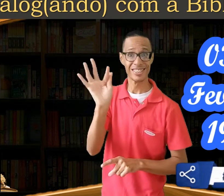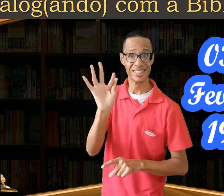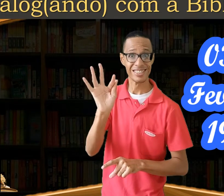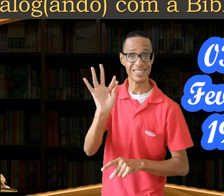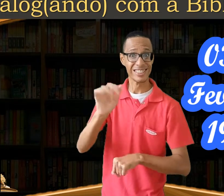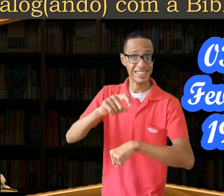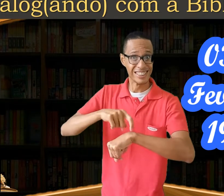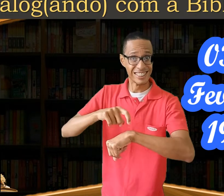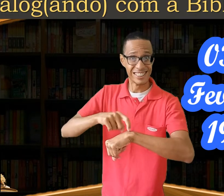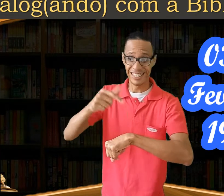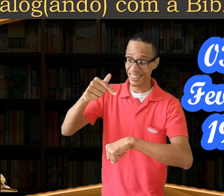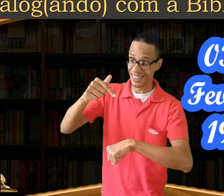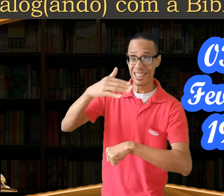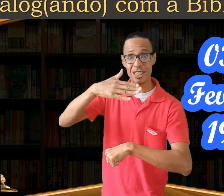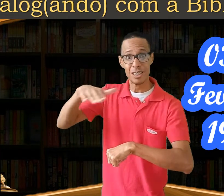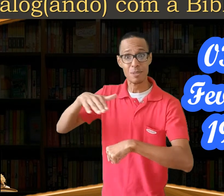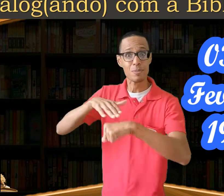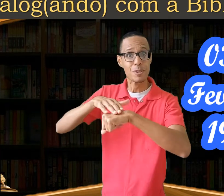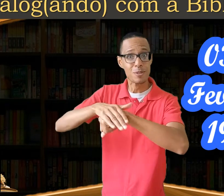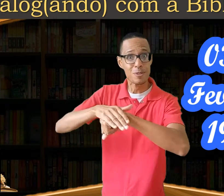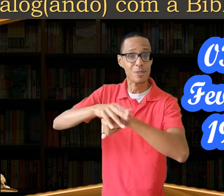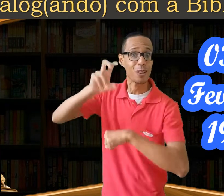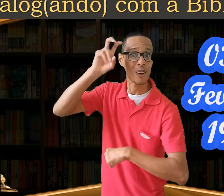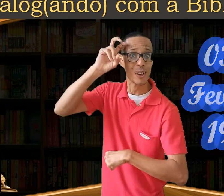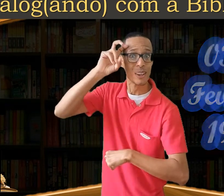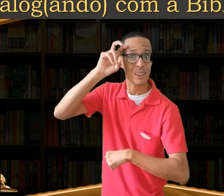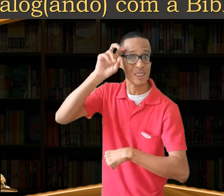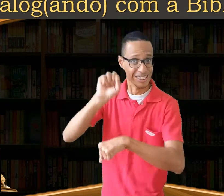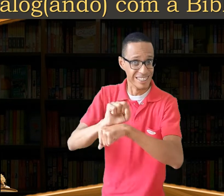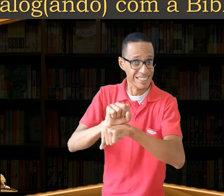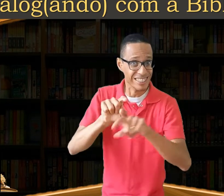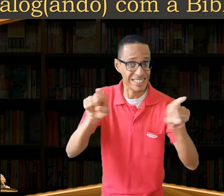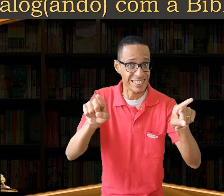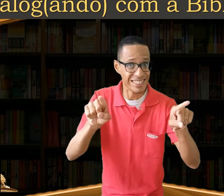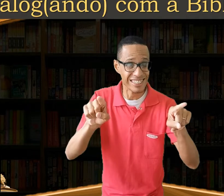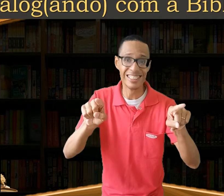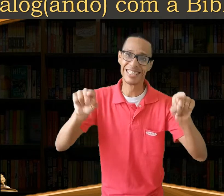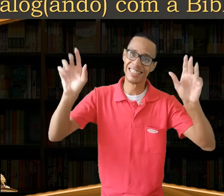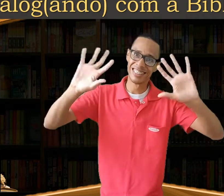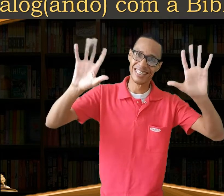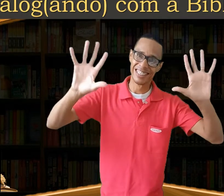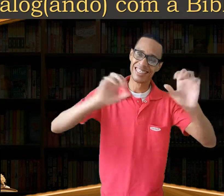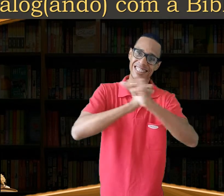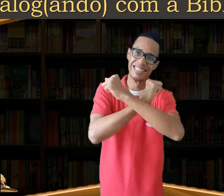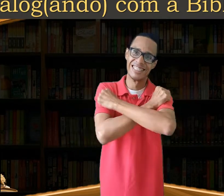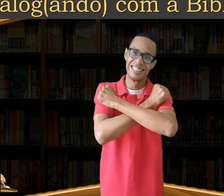quinta-feira, às 19h30. Até lá! Grande abraço! Tchau, tchau!